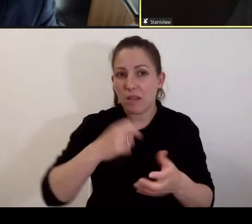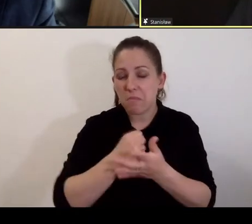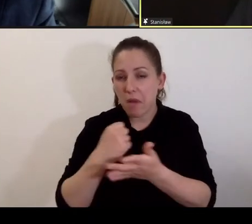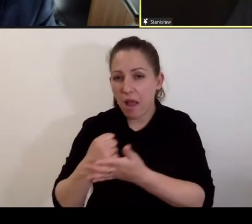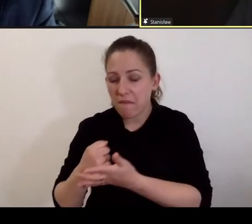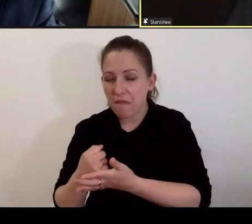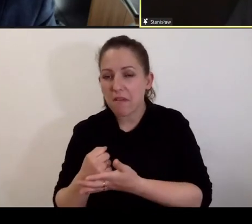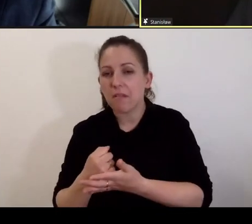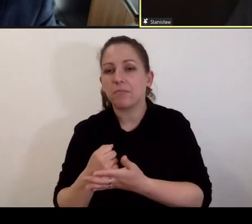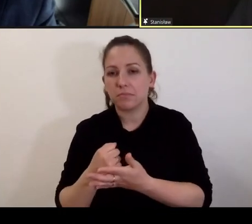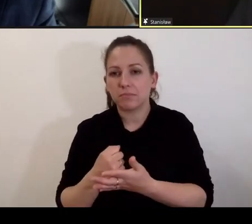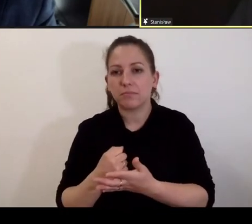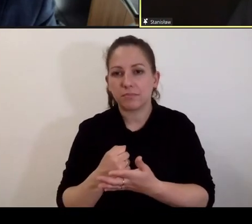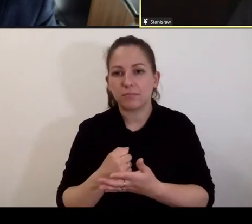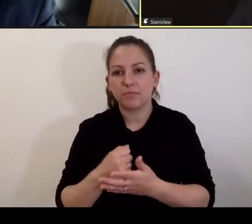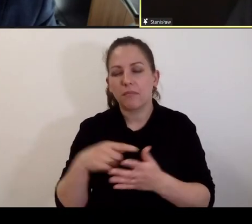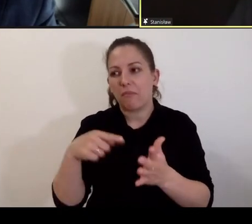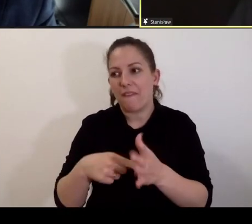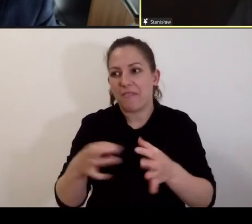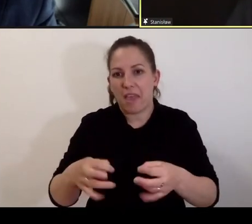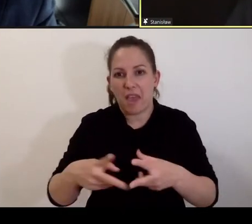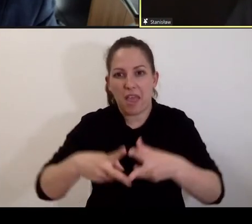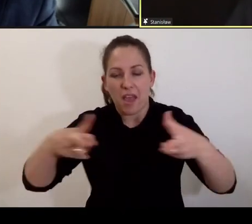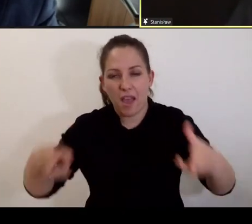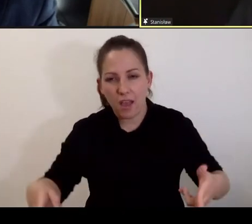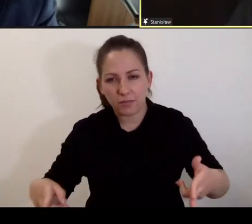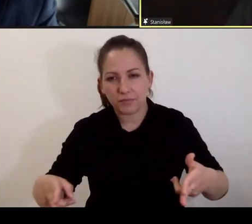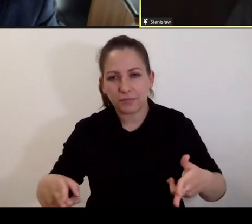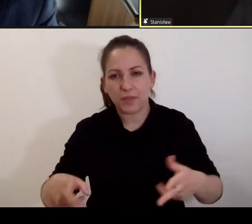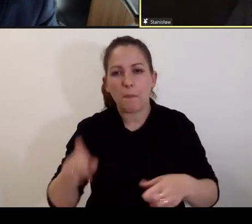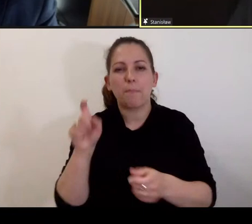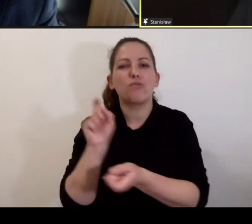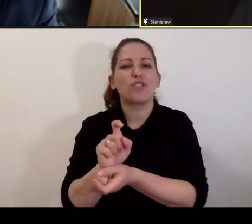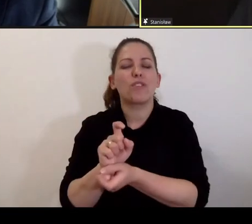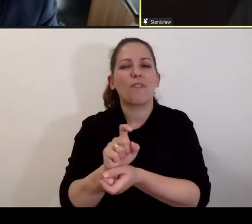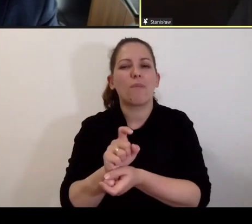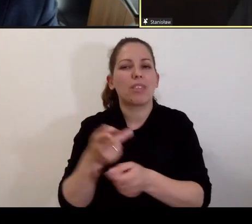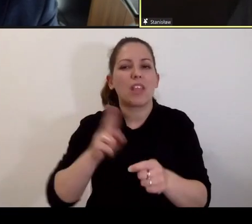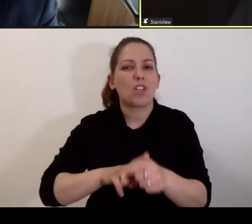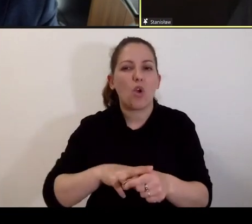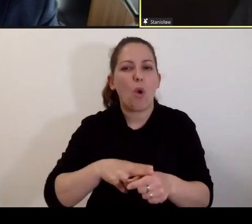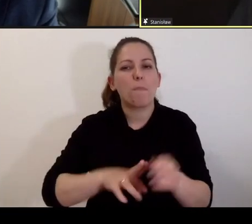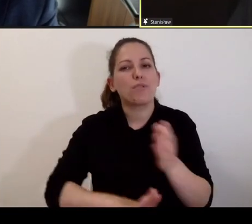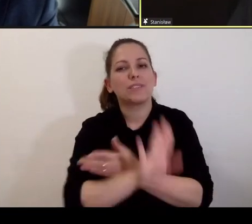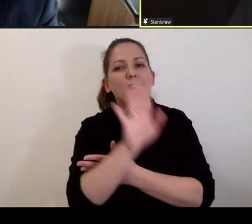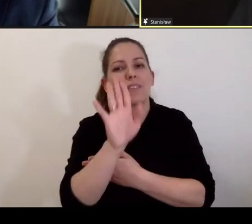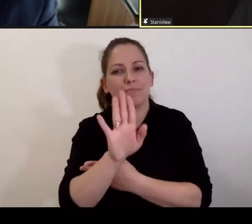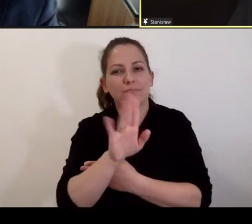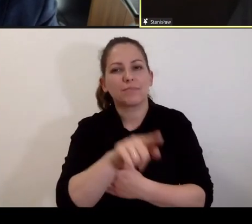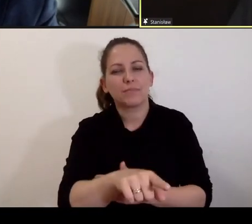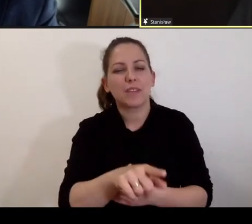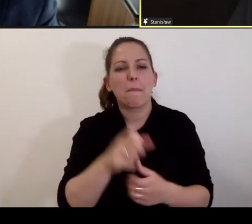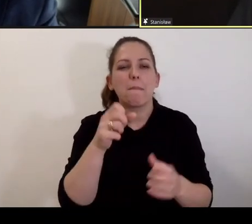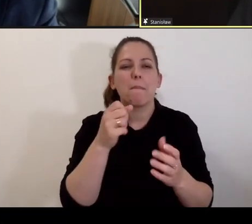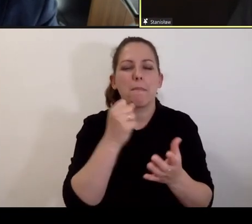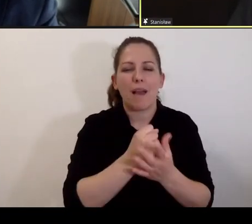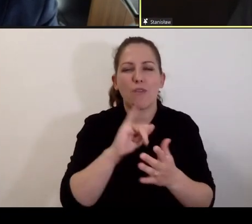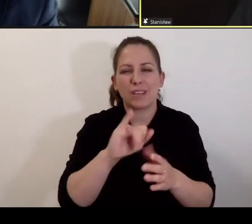które są wytaczane w tej chwili przeciwko nie tylko przedstawicielom wymiaru sprawiedliwości, ale